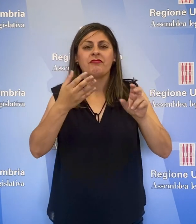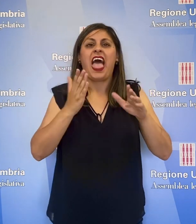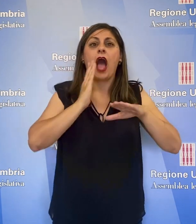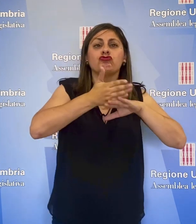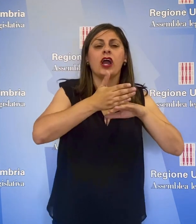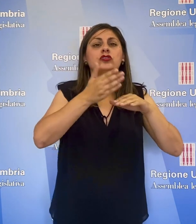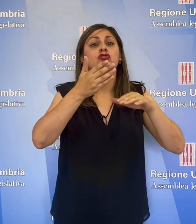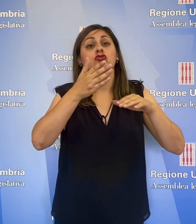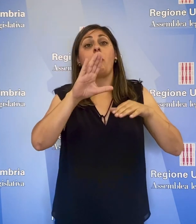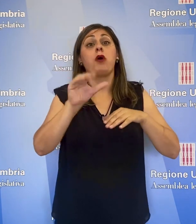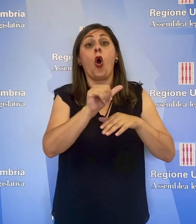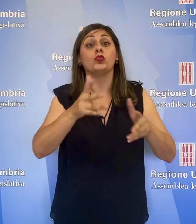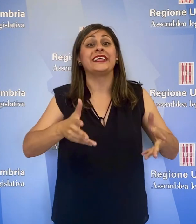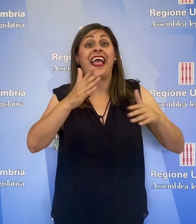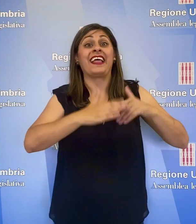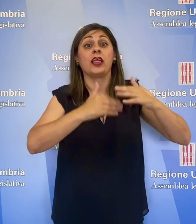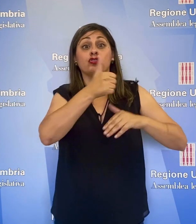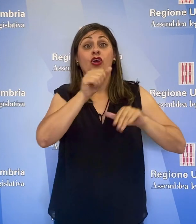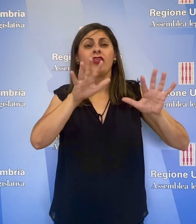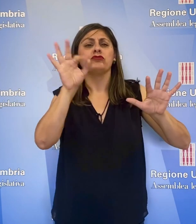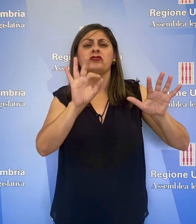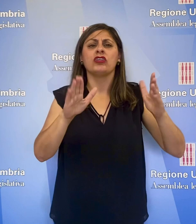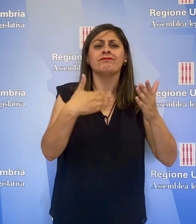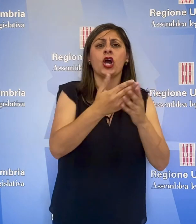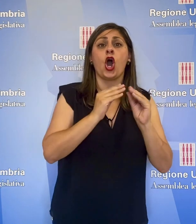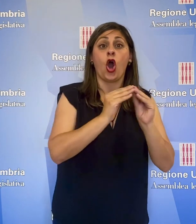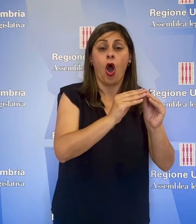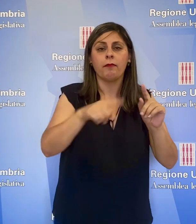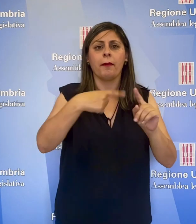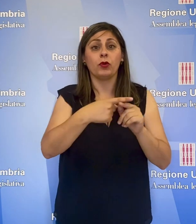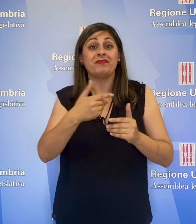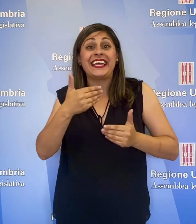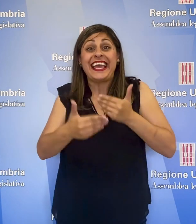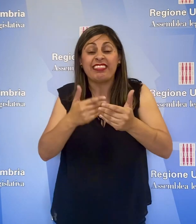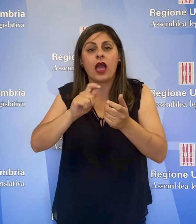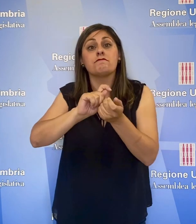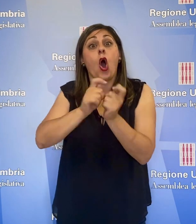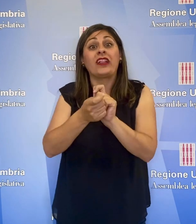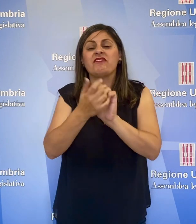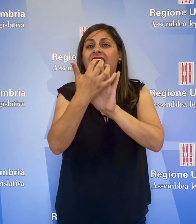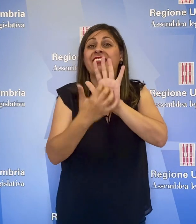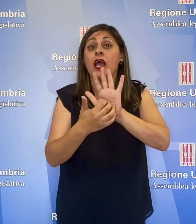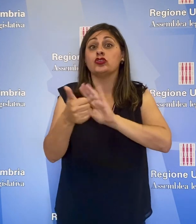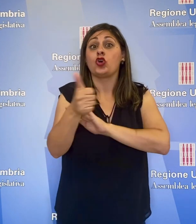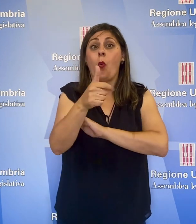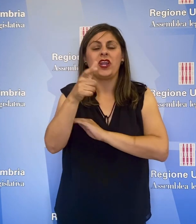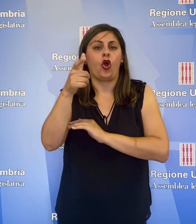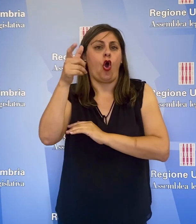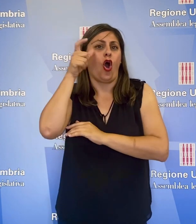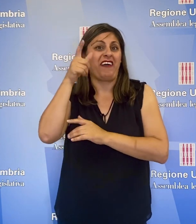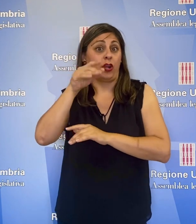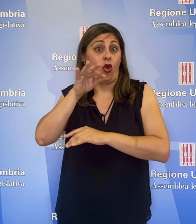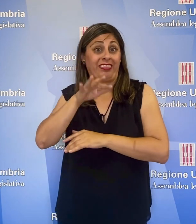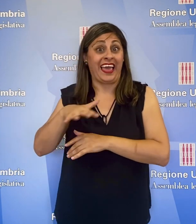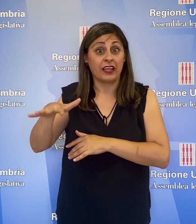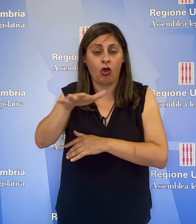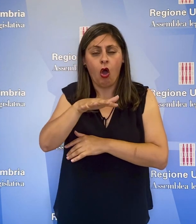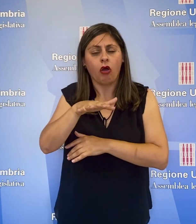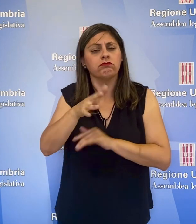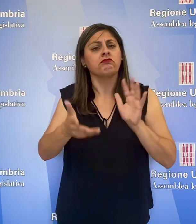favorire l'accesso al bonus edilizio al 110% e all'iter di modifica del testo unico del governo del territorio ha